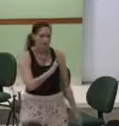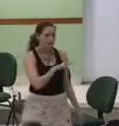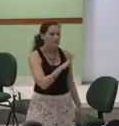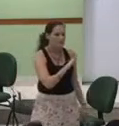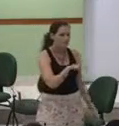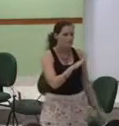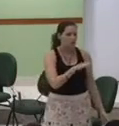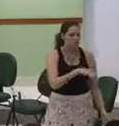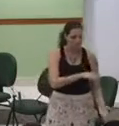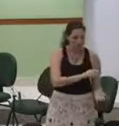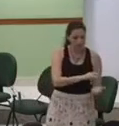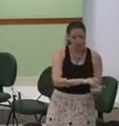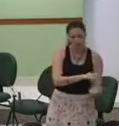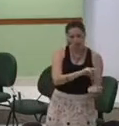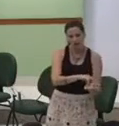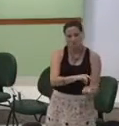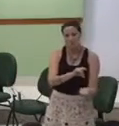É de coração